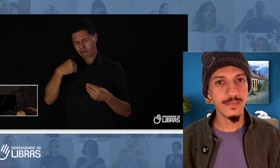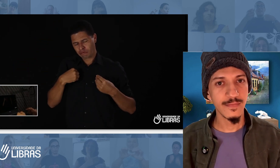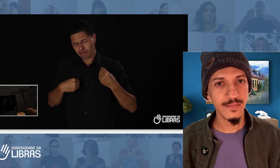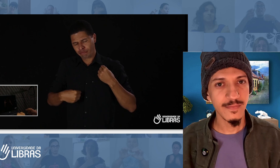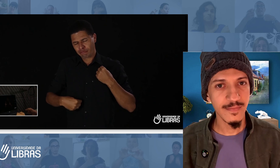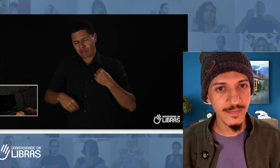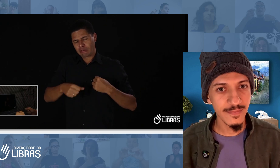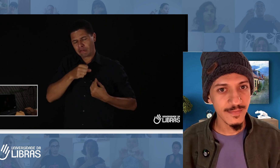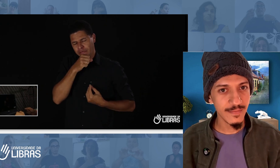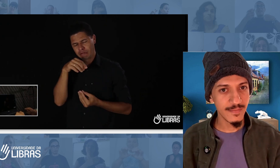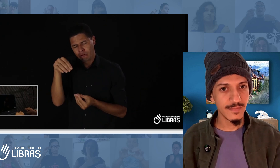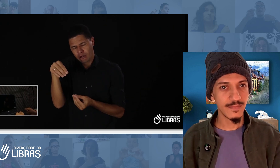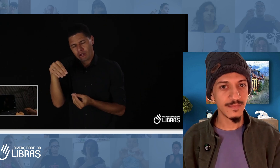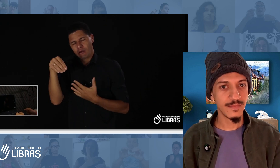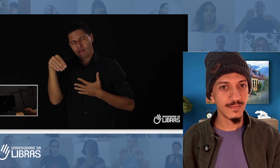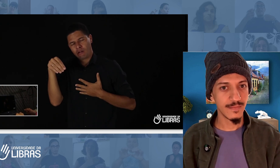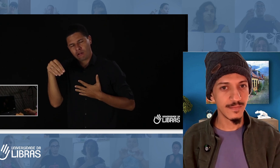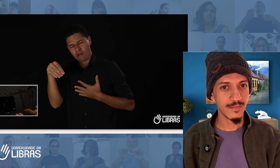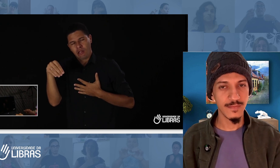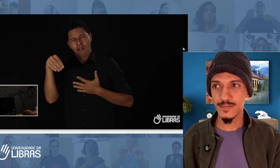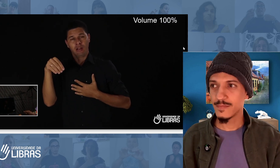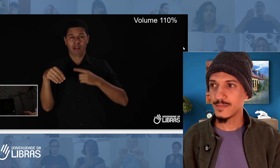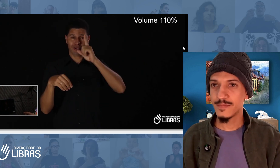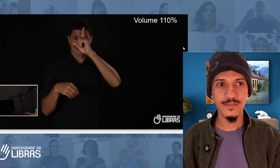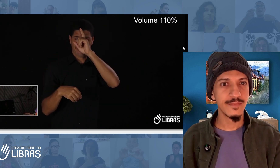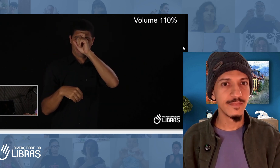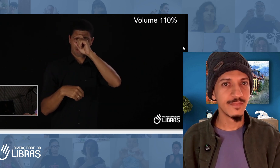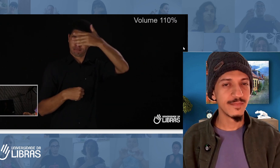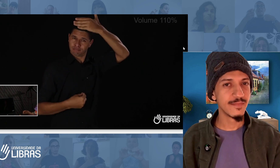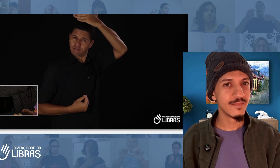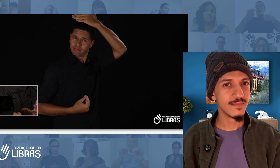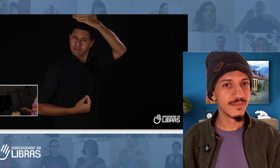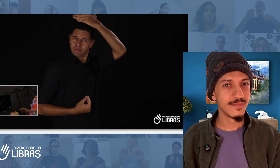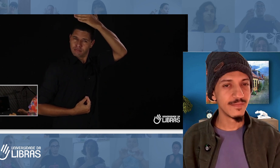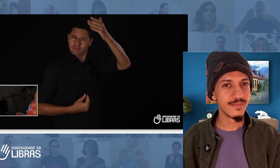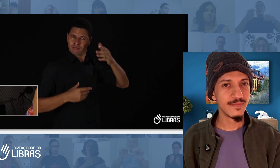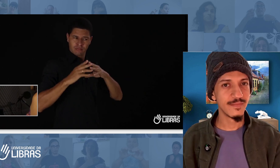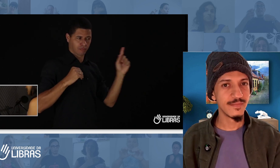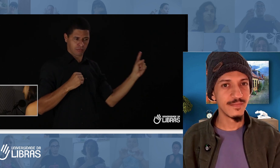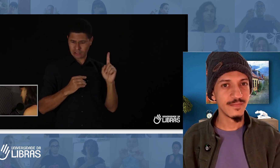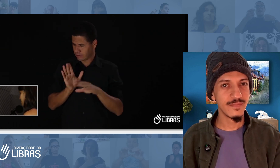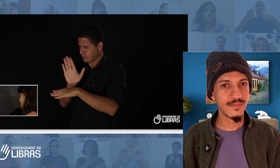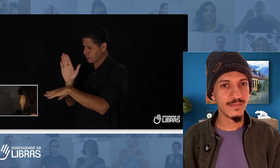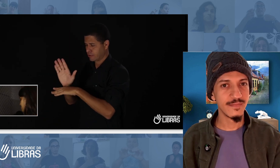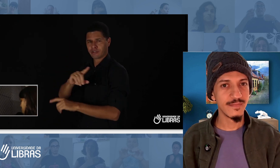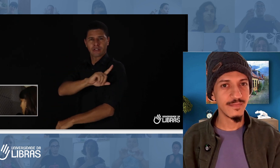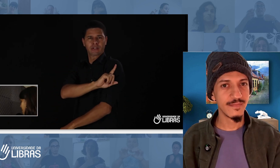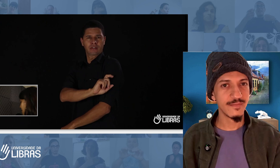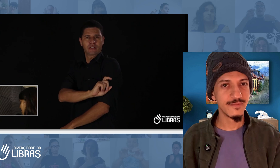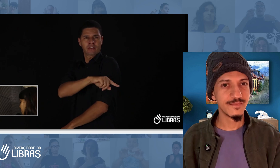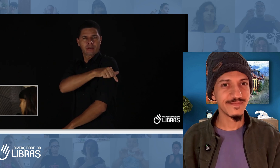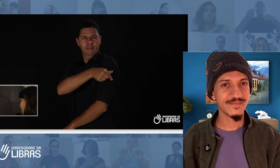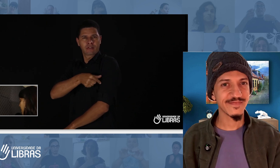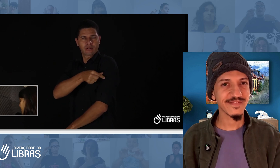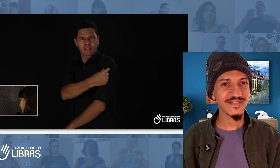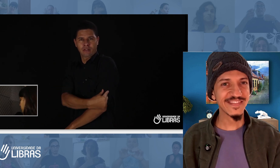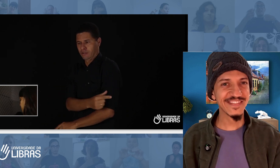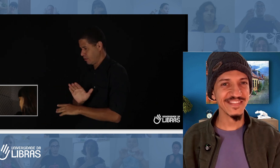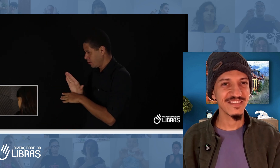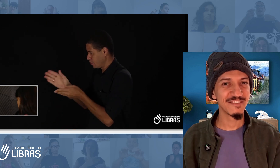Aí, comecei a chorar. Tristeza, depressão. Aí, no hospital,